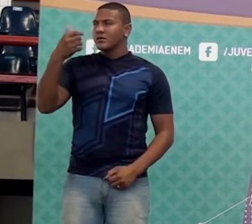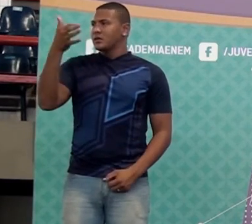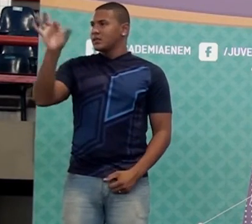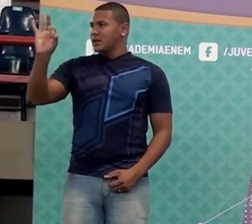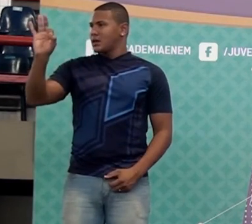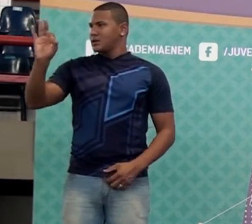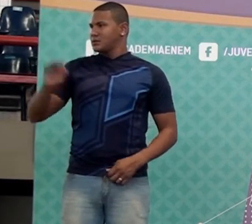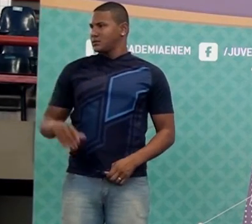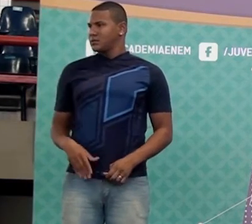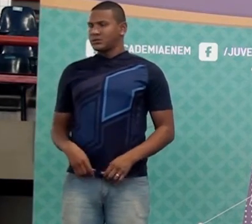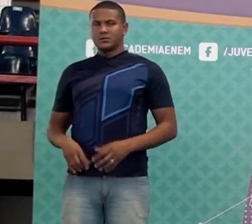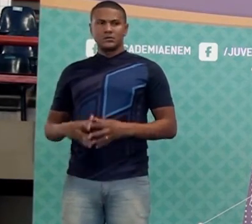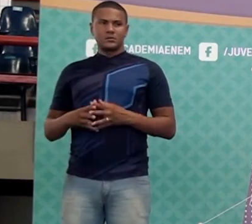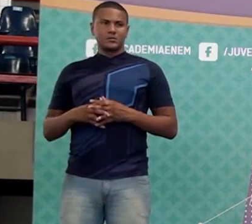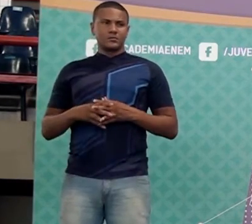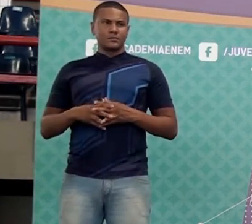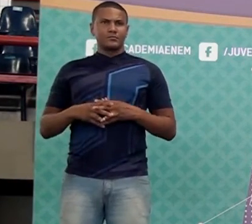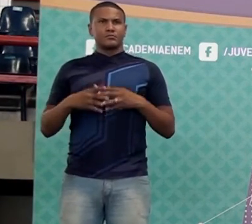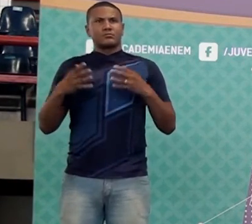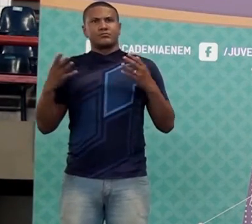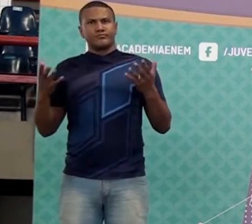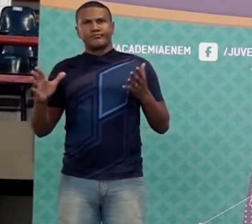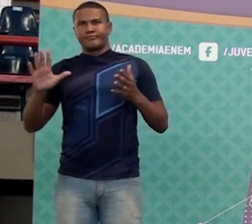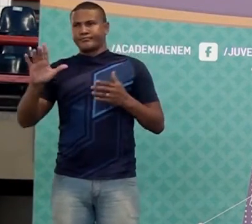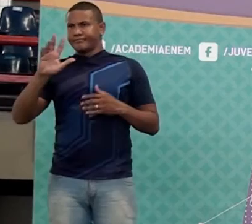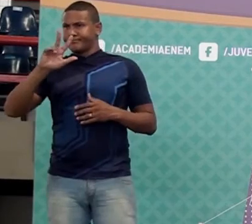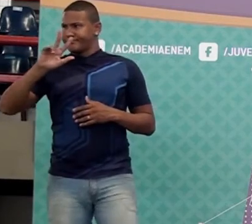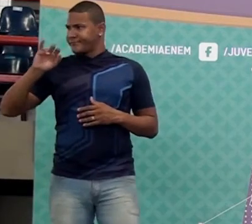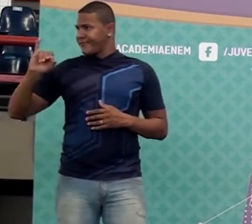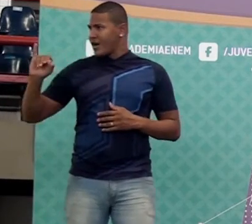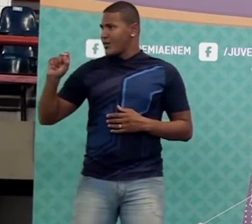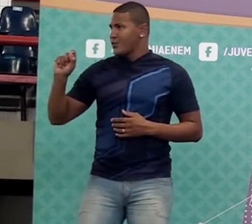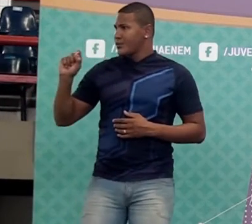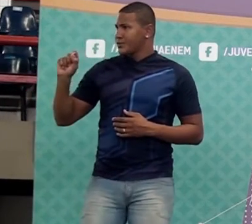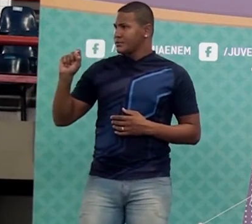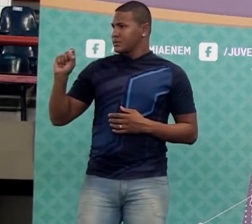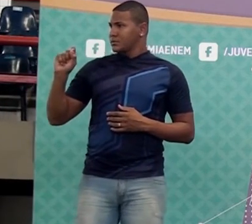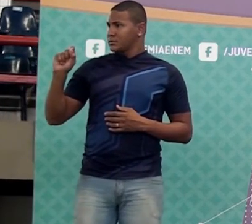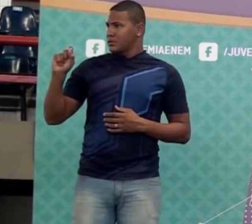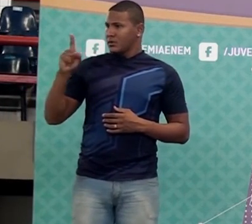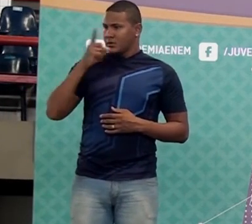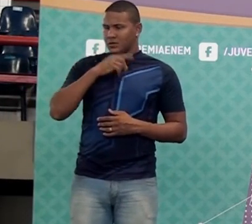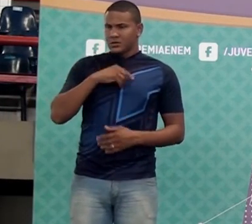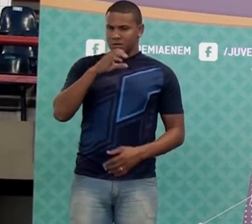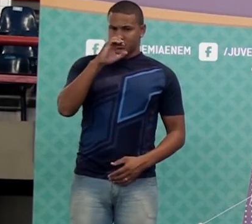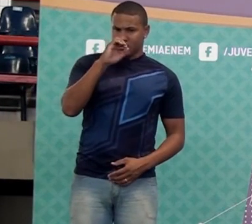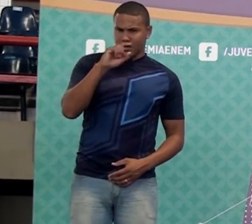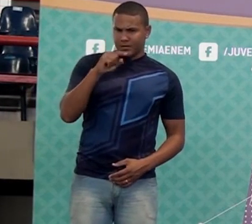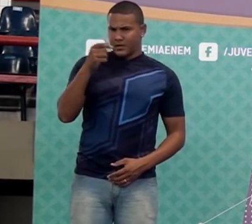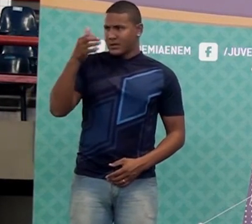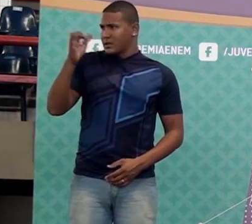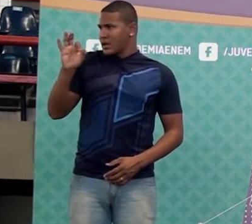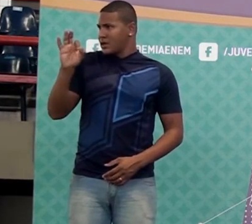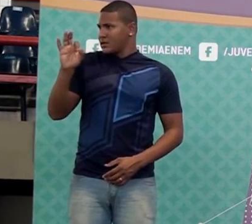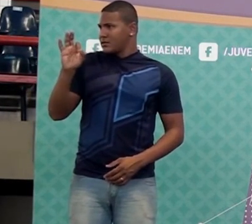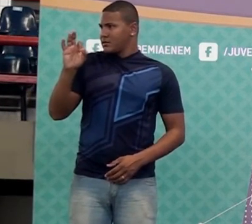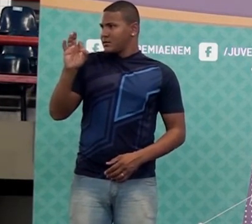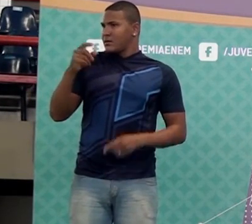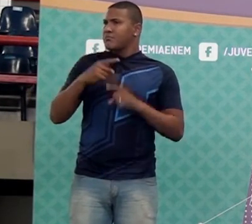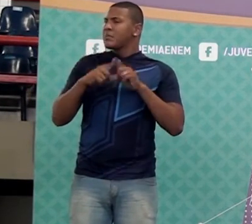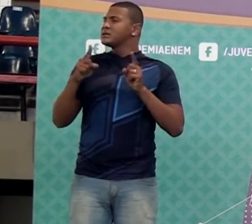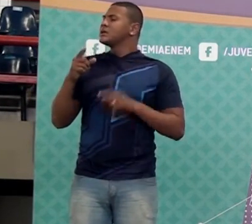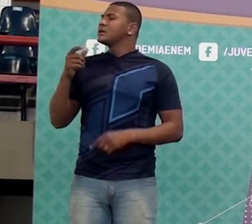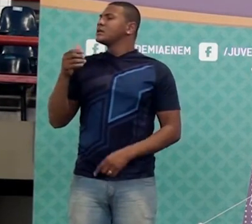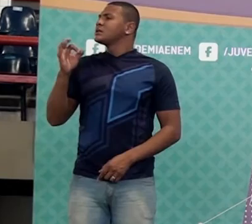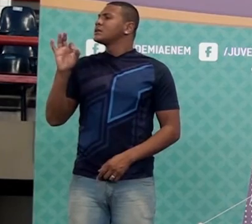vírgula dez. Ora, então vai aumentar zero vírgula dez. Só que zero vírgula dez é quantos por cento?